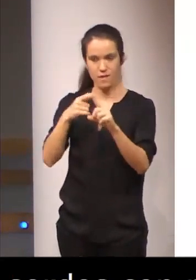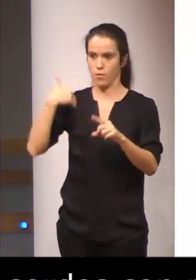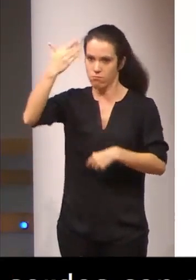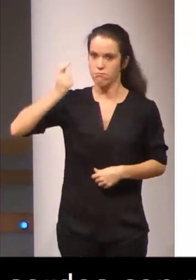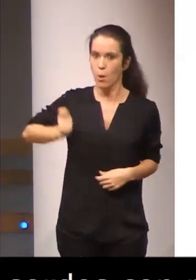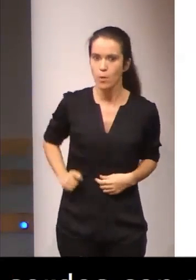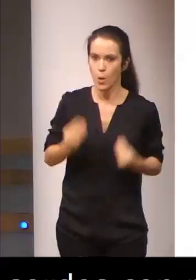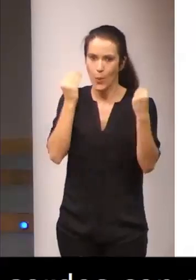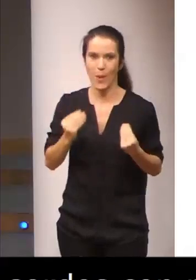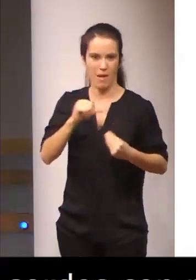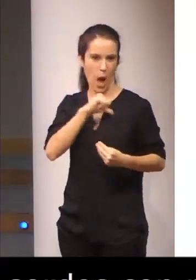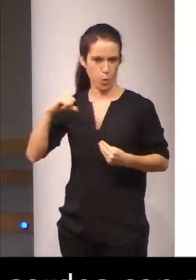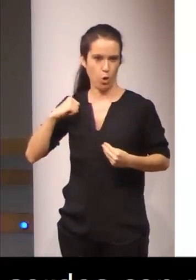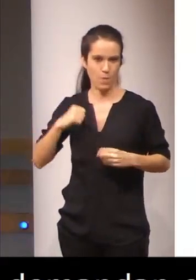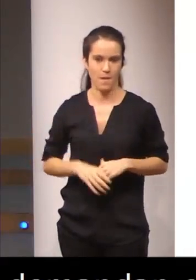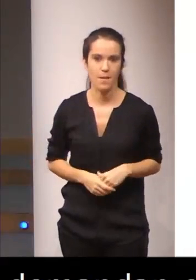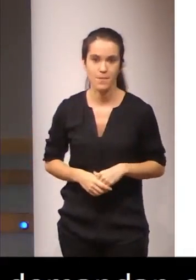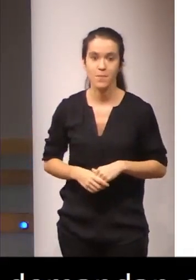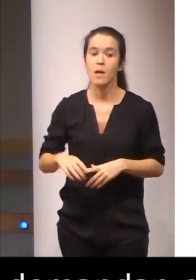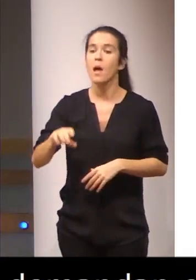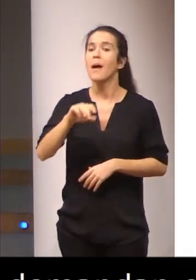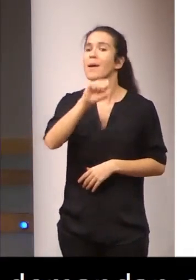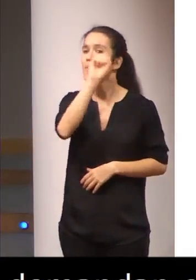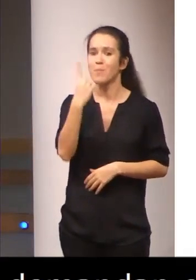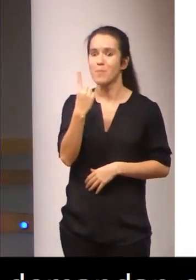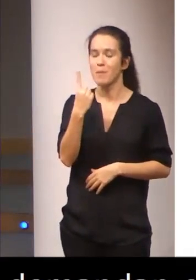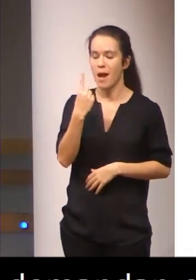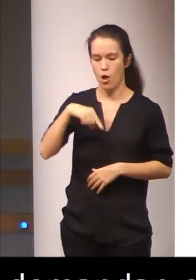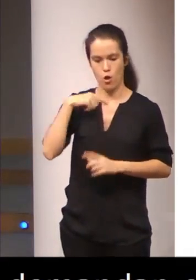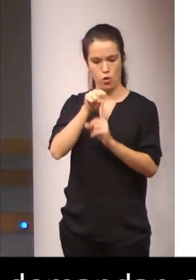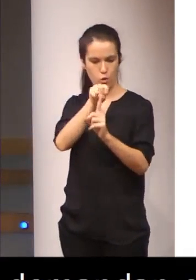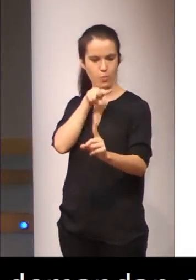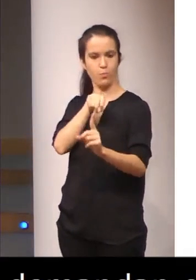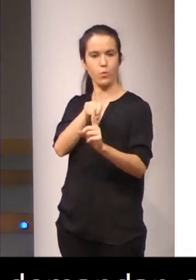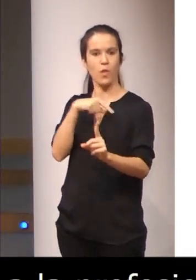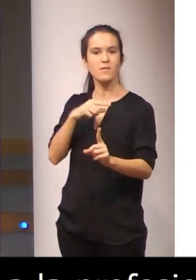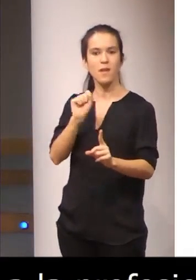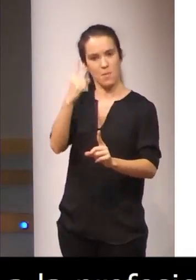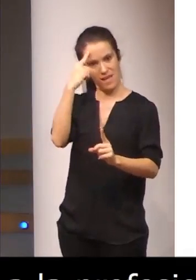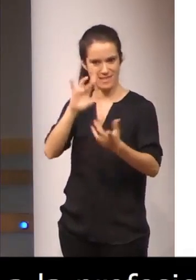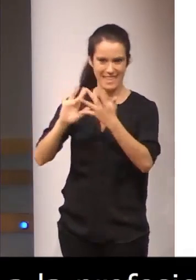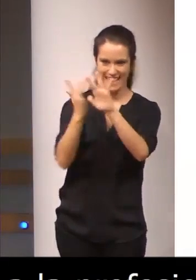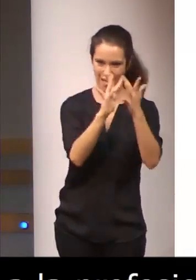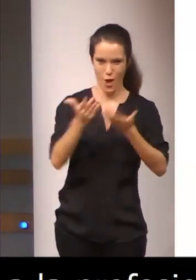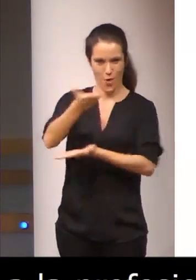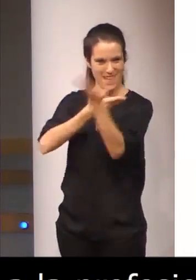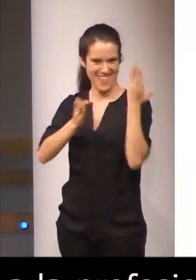autonomía. En ese sentido, aunque lo primero que hemos buscado, o el primer enfoque, es desde la interacción y la cooperación,